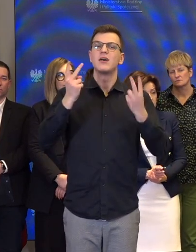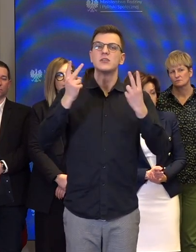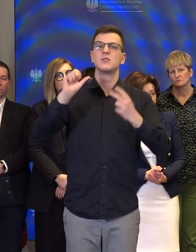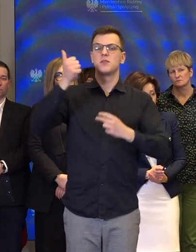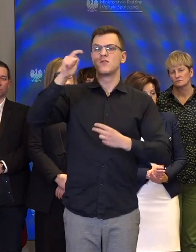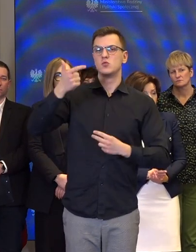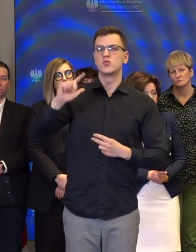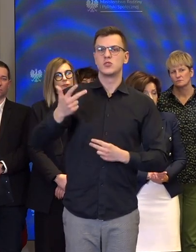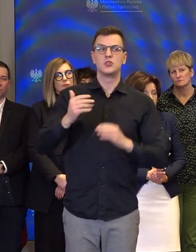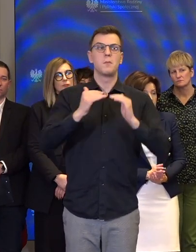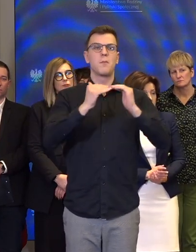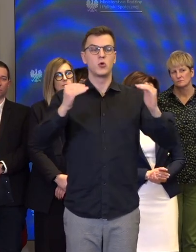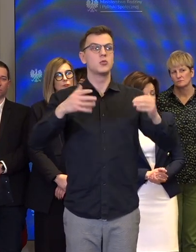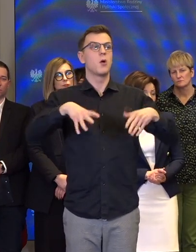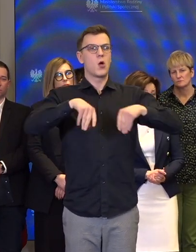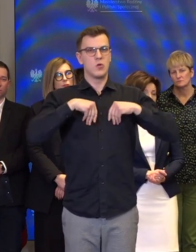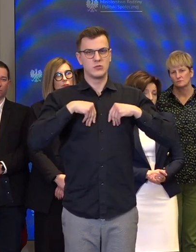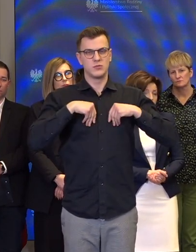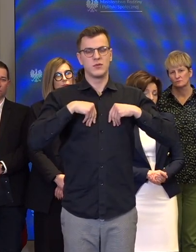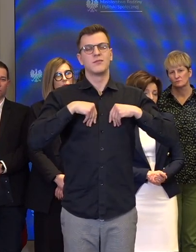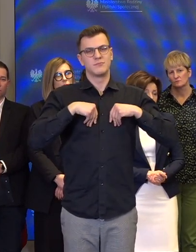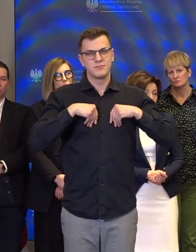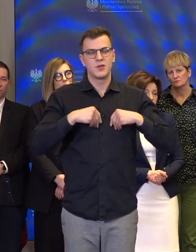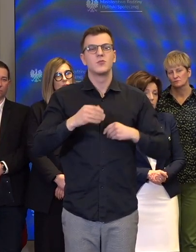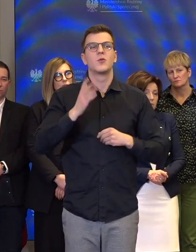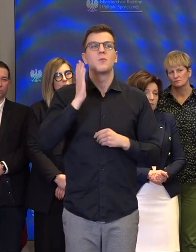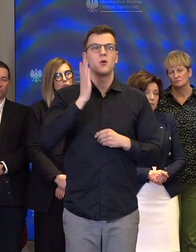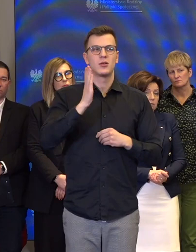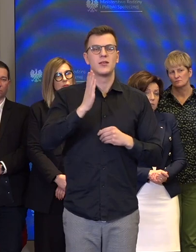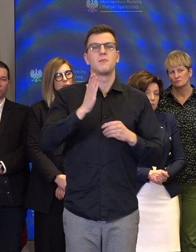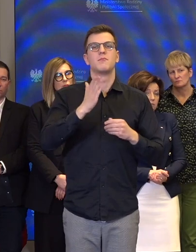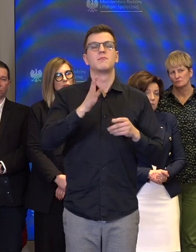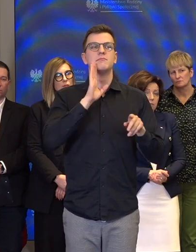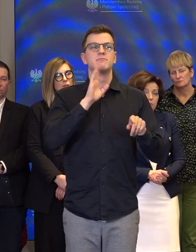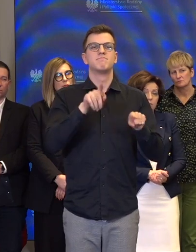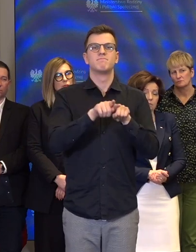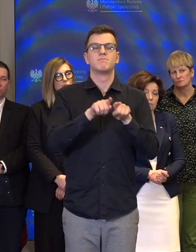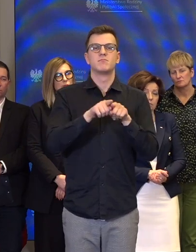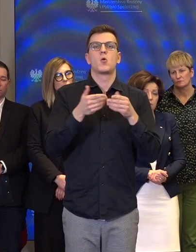poziomów jest, wtedy uruchamia się ta możliwość